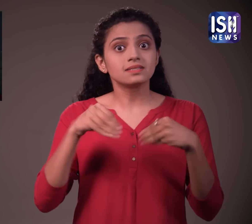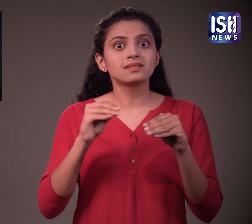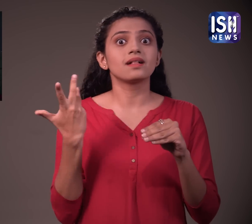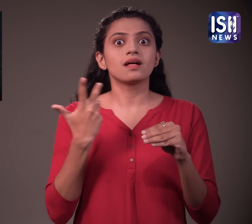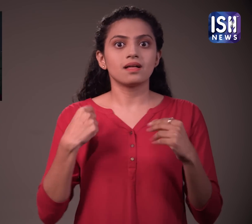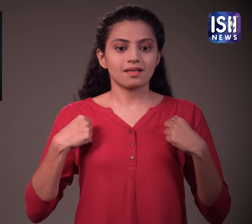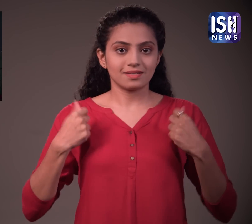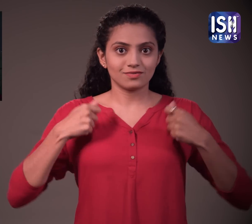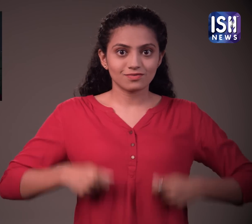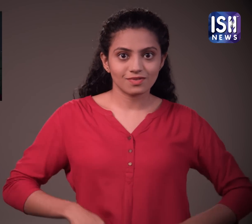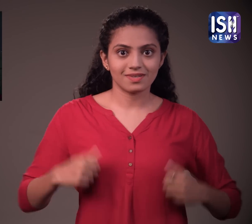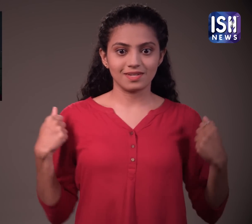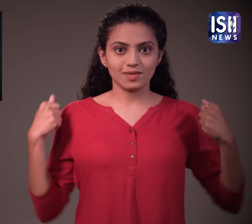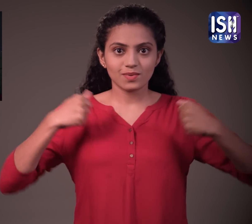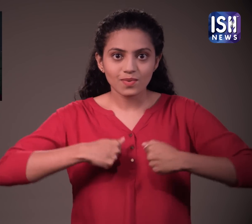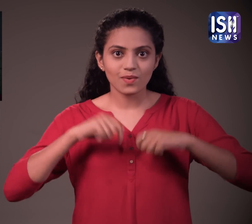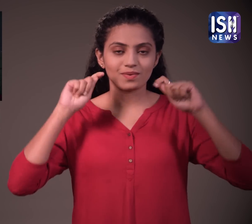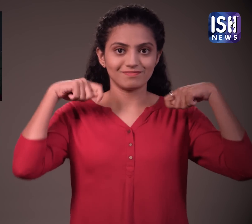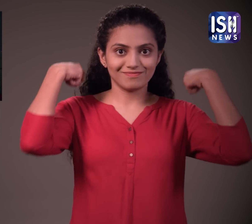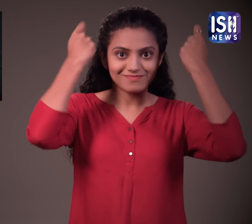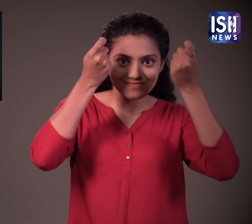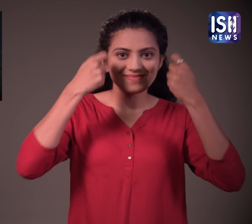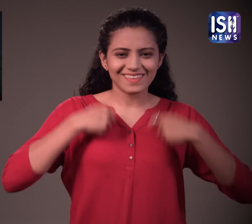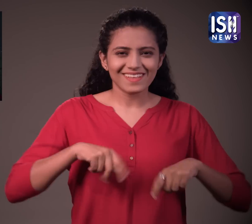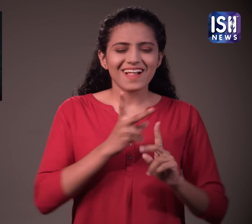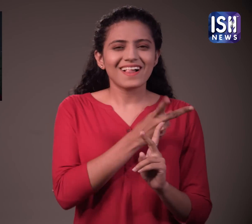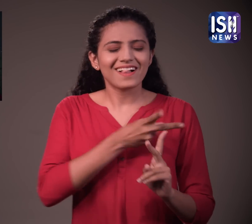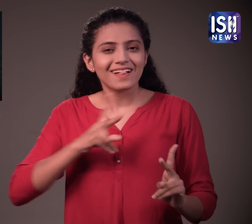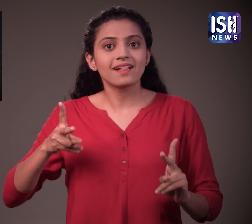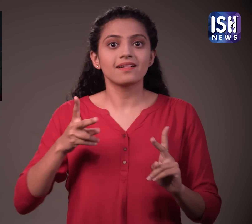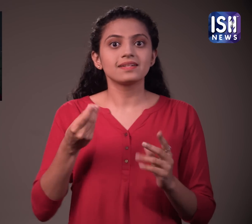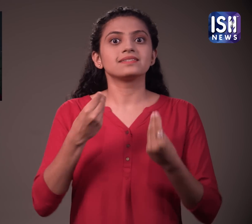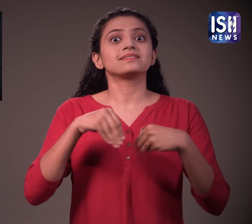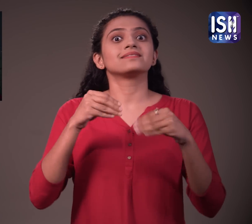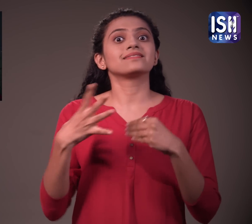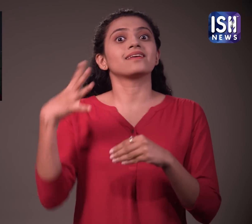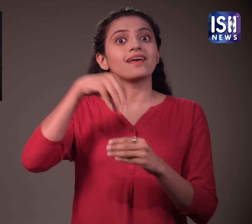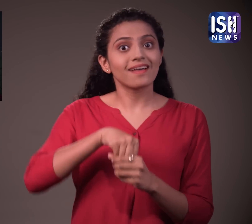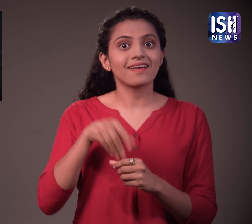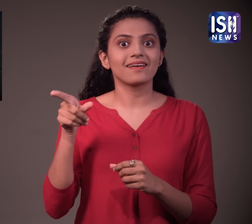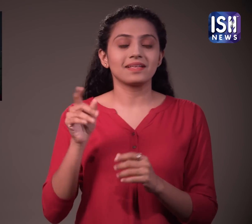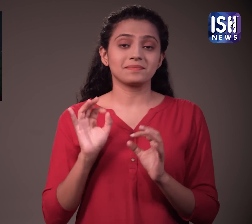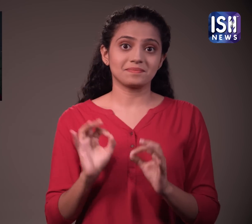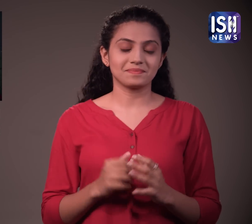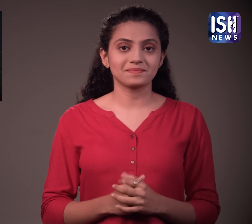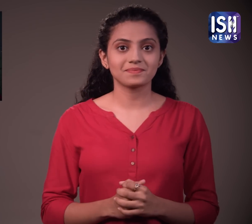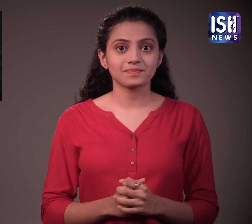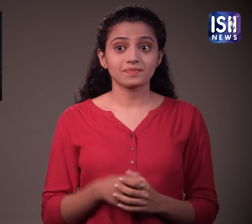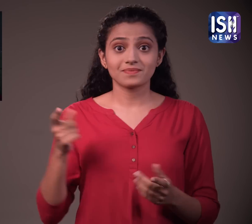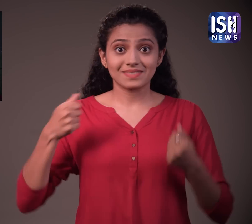तहत लग्जरी स्ट्रीट वेर लॉंच किया है। यह